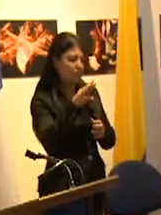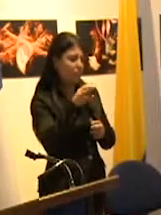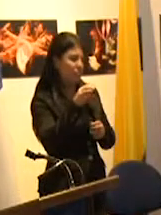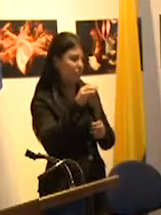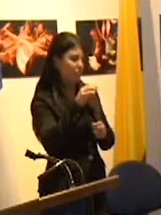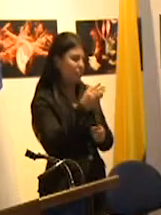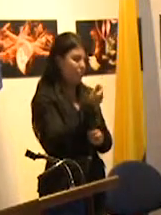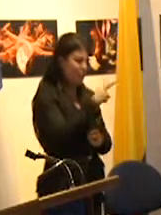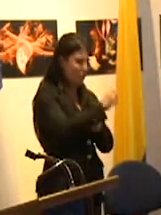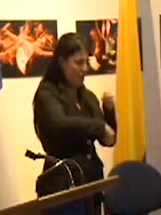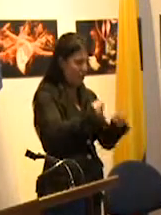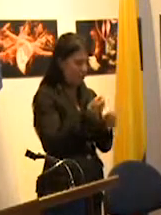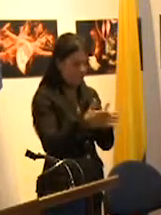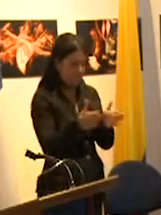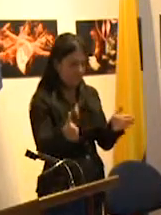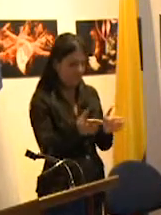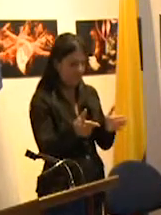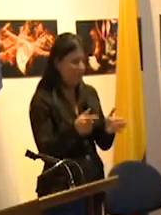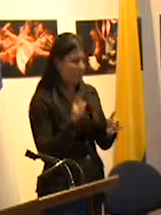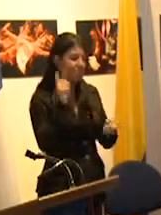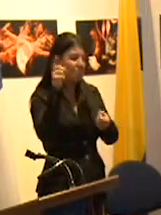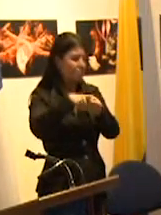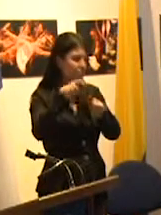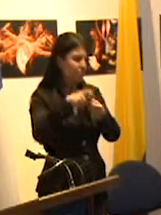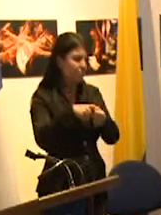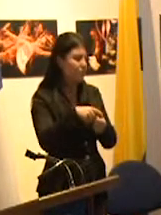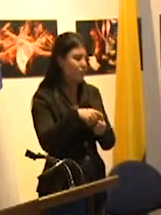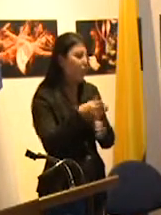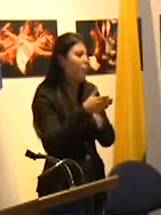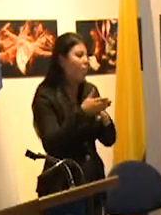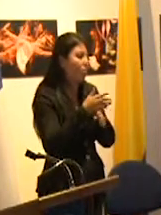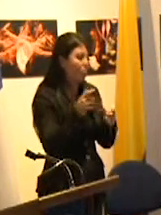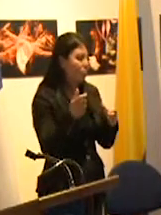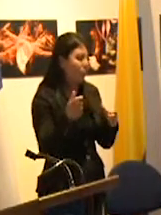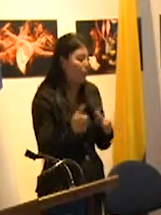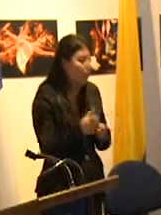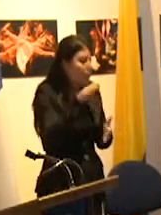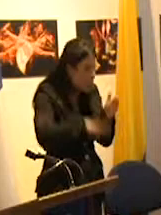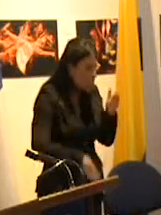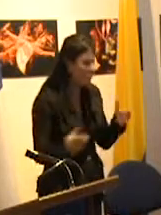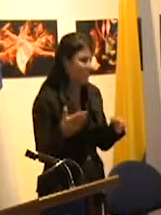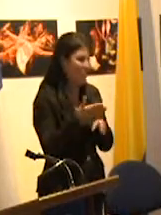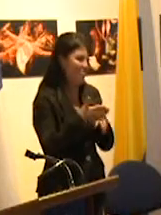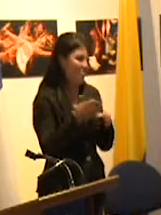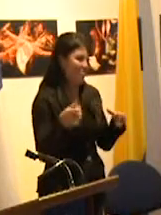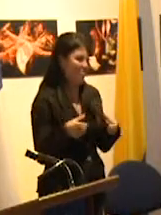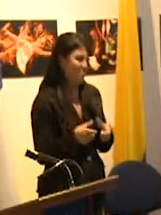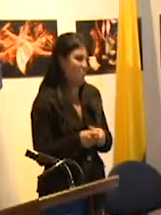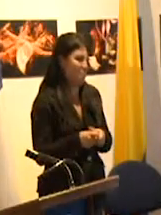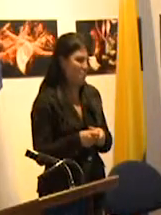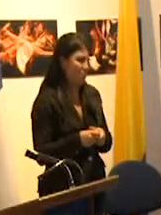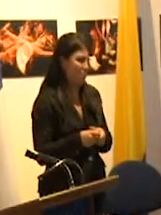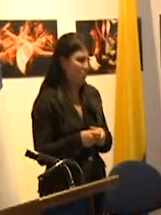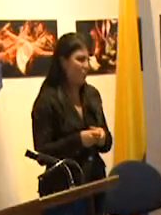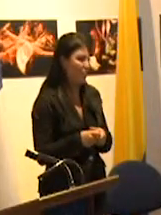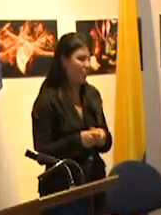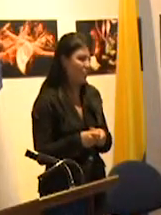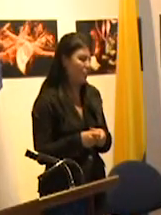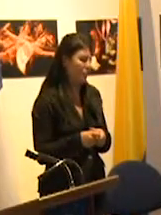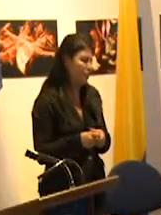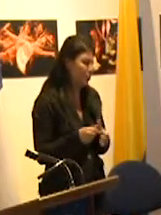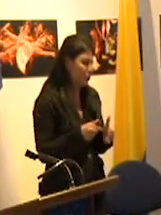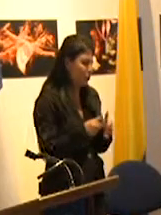de 15 a 17 egresa menos de la mitad por lo cual la preocupación por